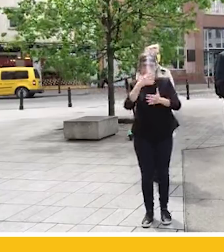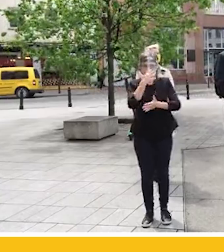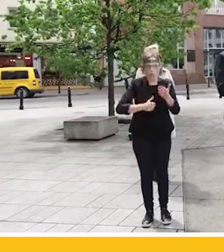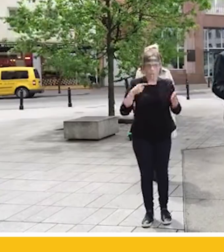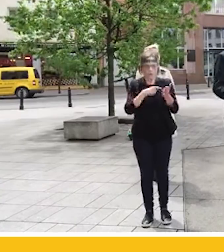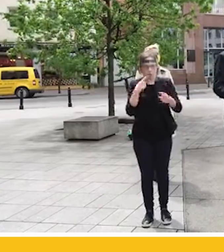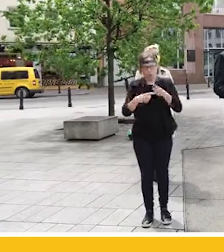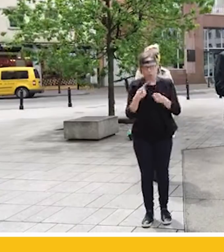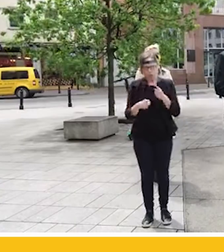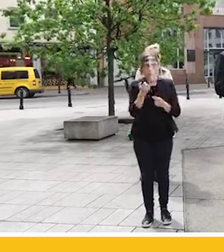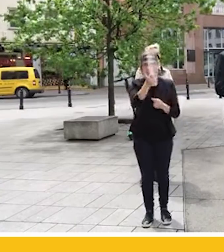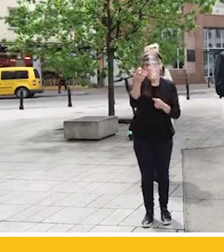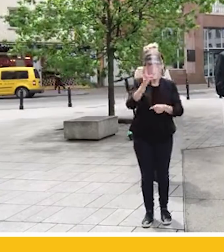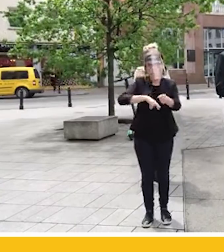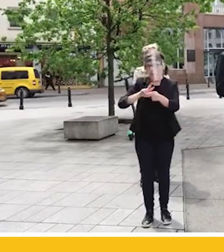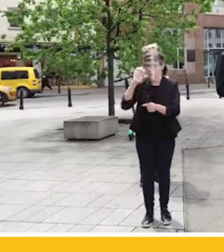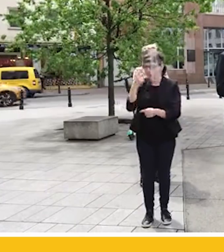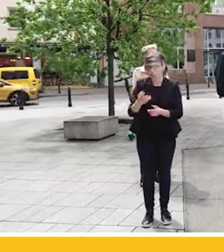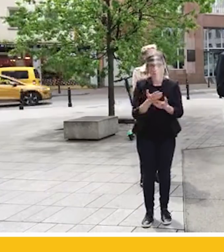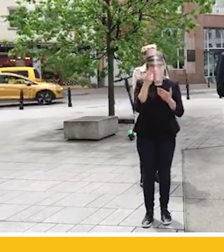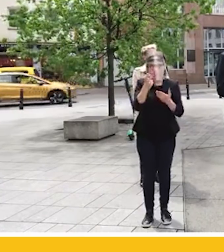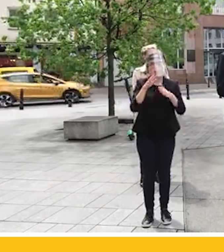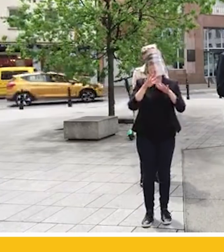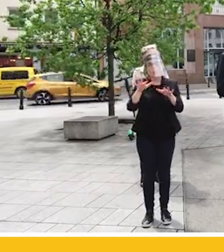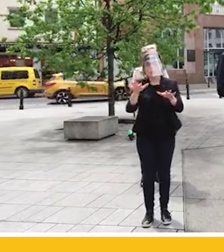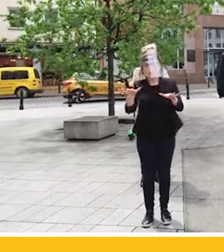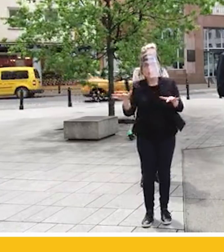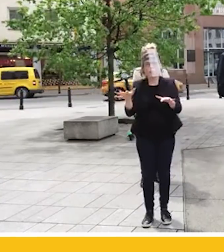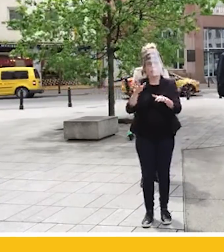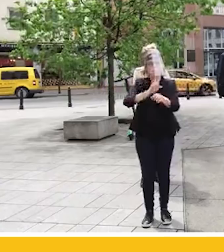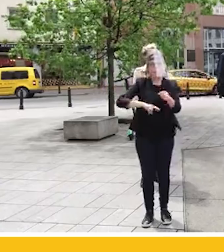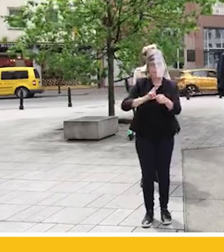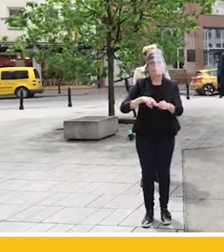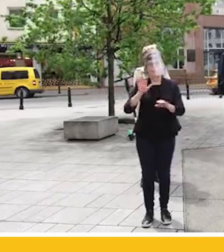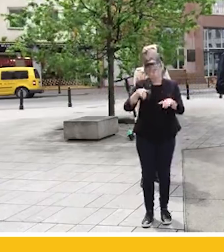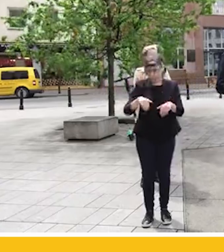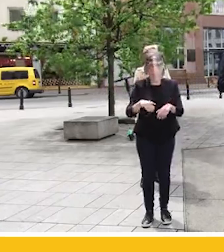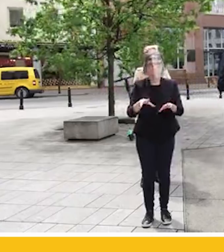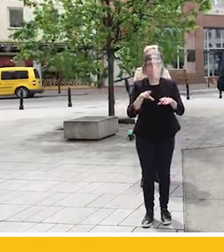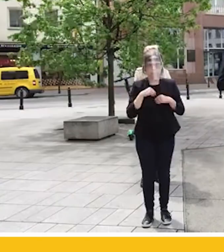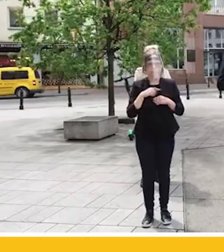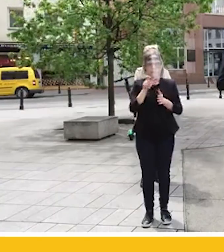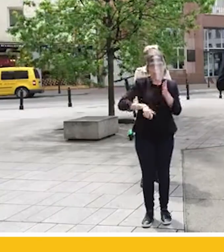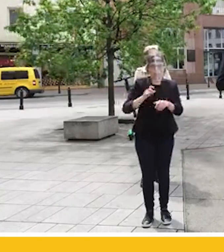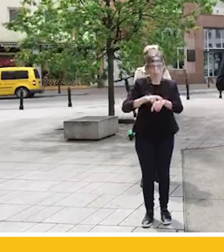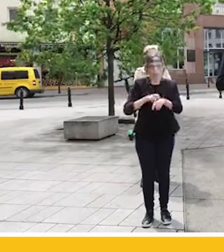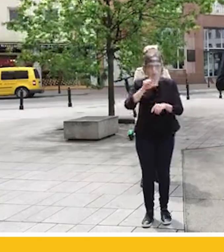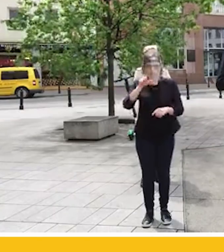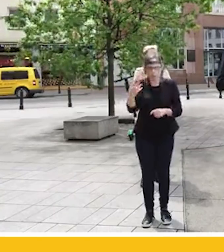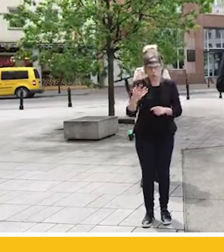policjantów to widzi. Proszę zwrócić uwagę na te masowe brania L4 w niektórych garnizonach, na to, że policjanci dzisiaj, my, z którymi rozmawiamy,